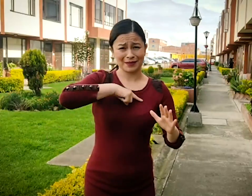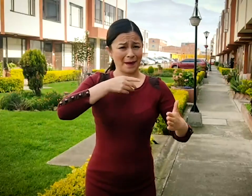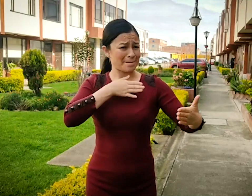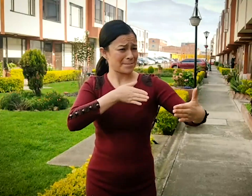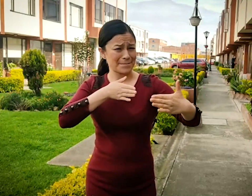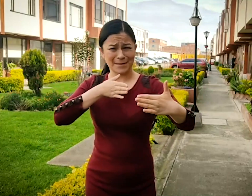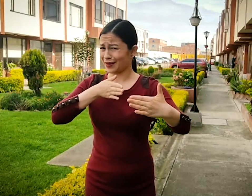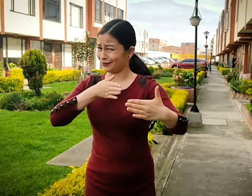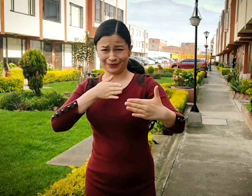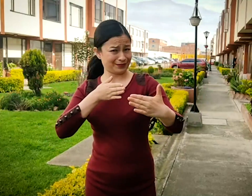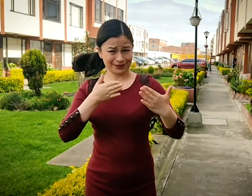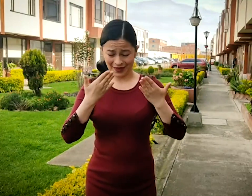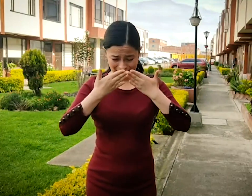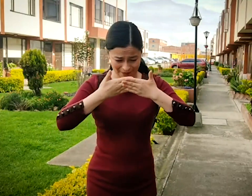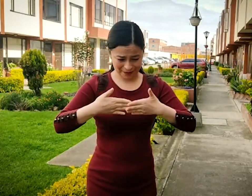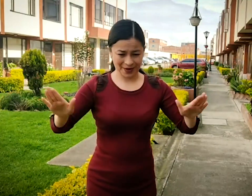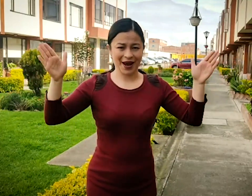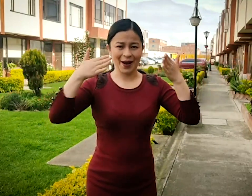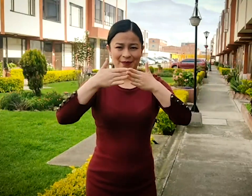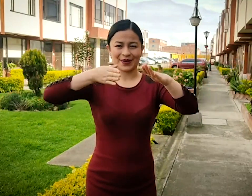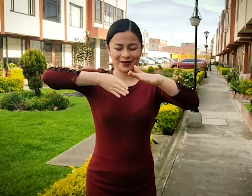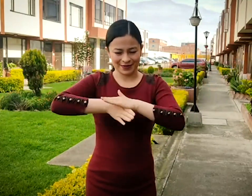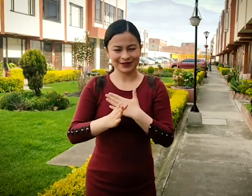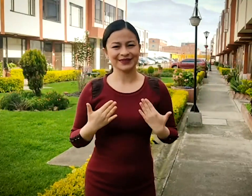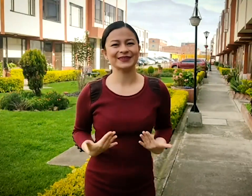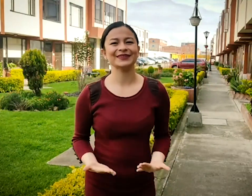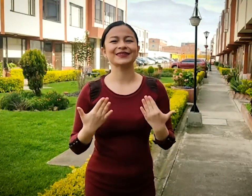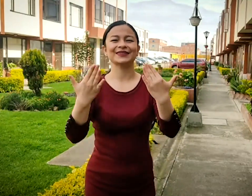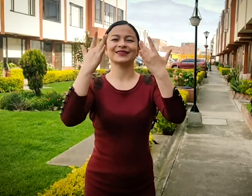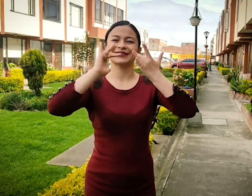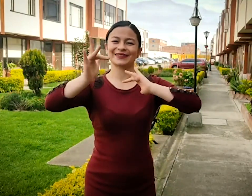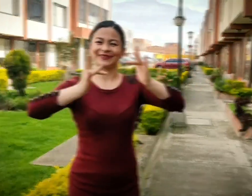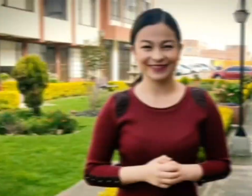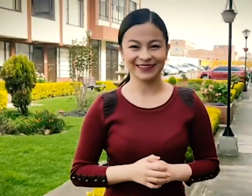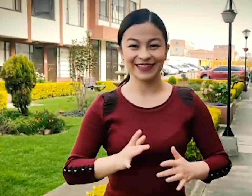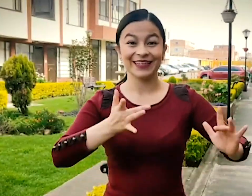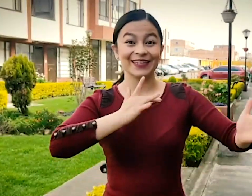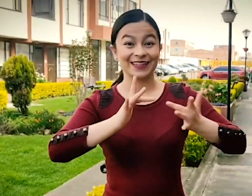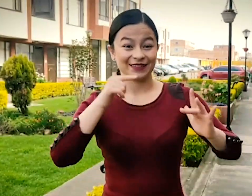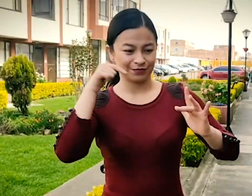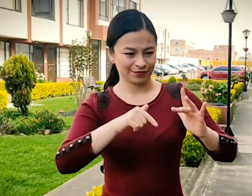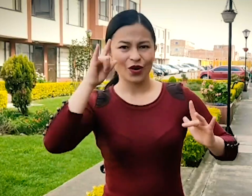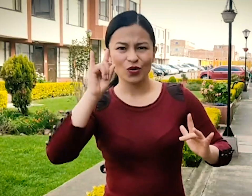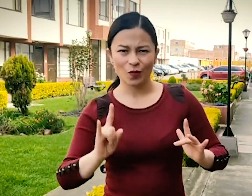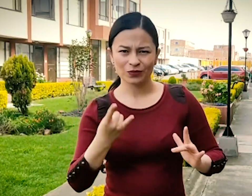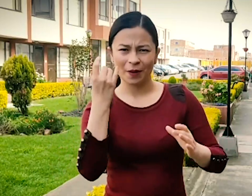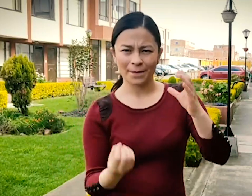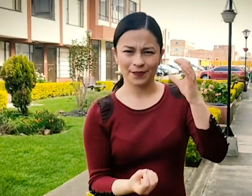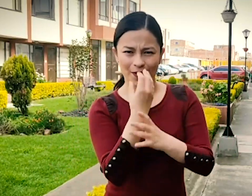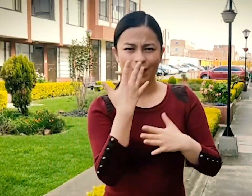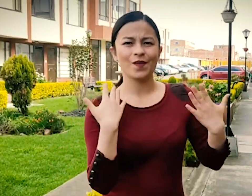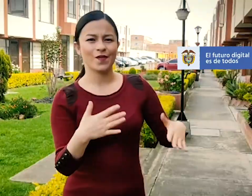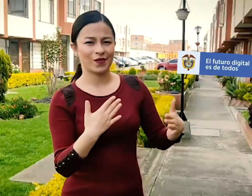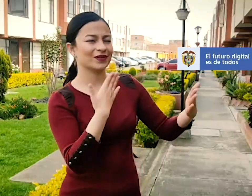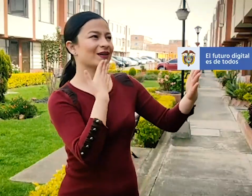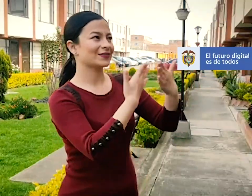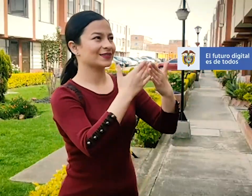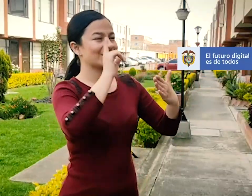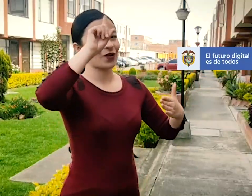barreras de comunicación e información a través de este servicio. Centro de relevo es el resultado de un trabajo articulado